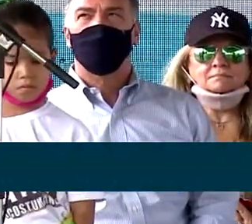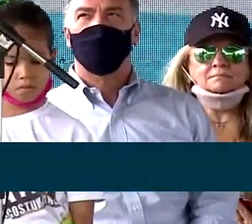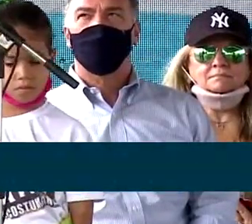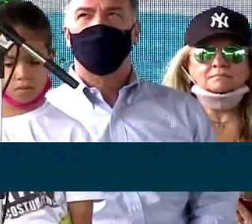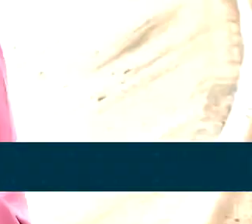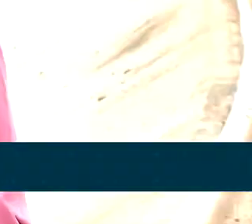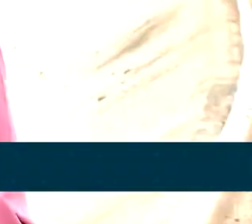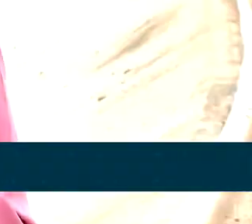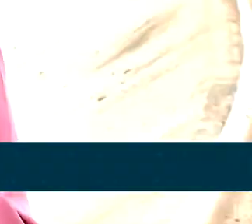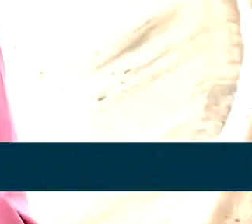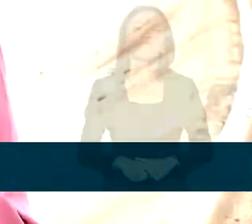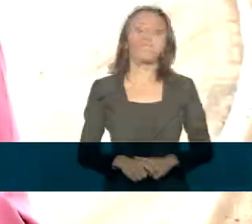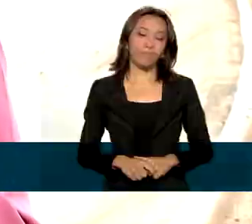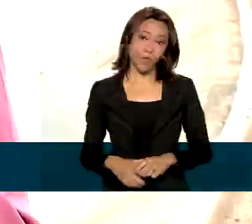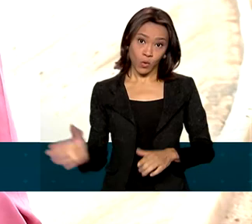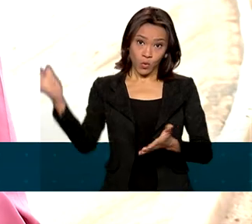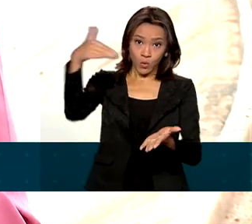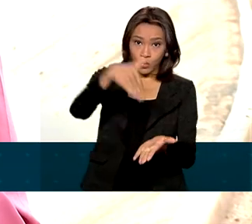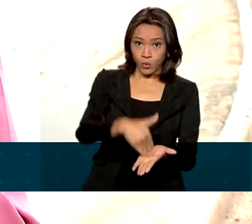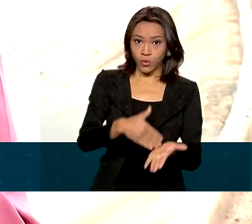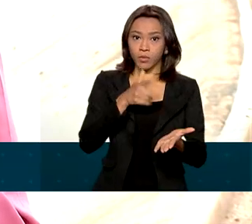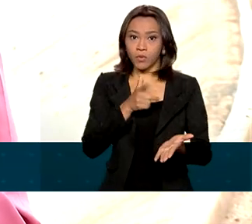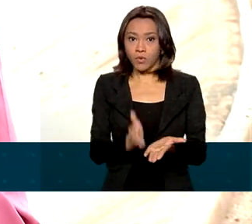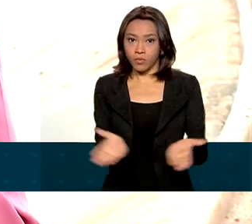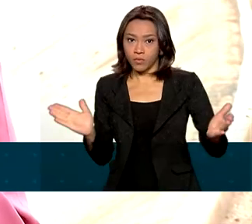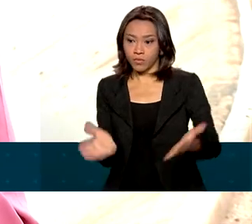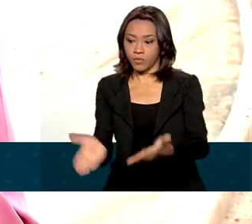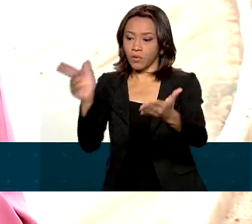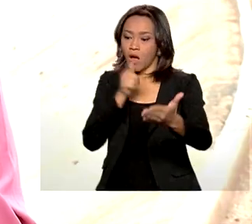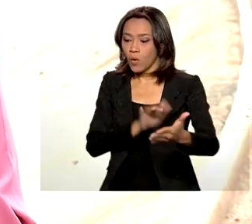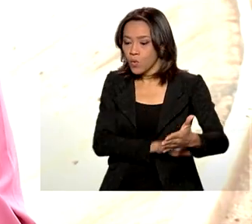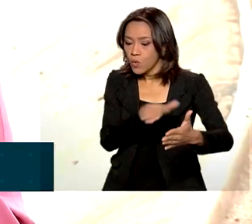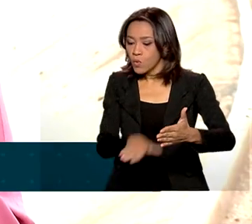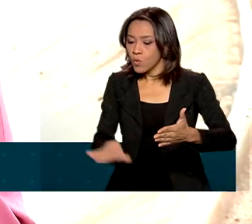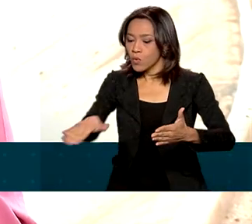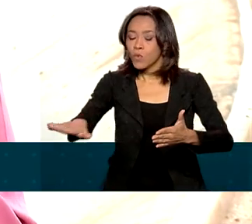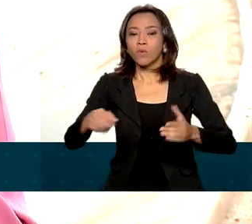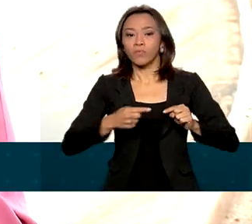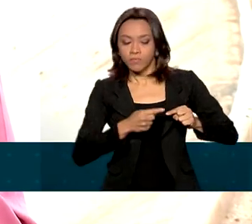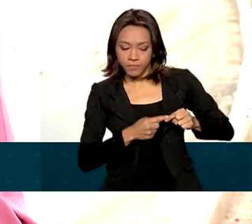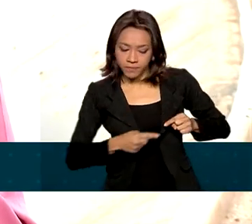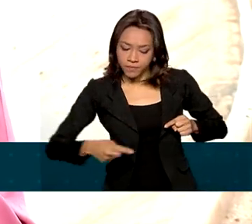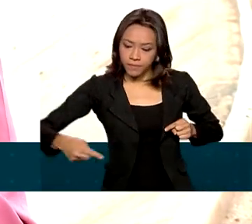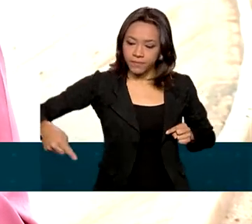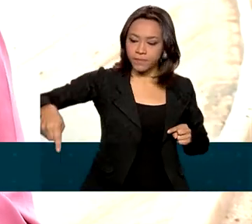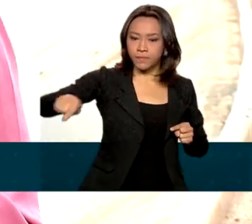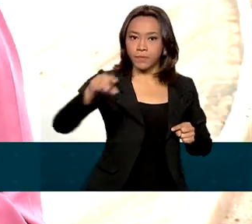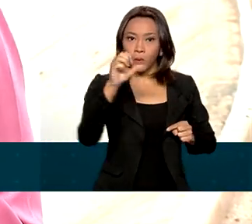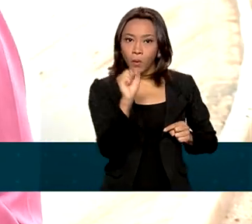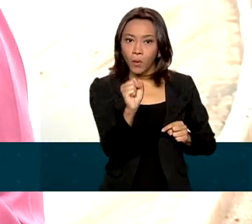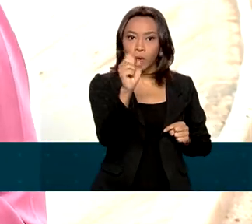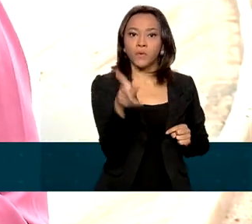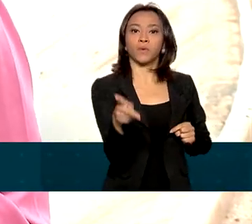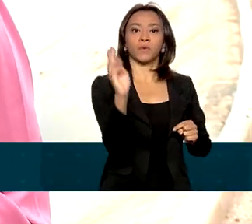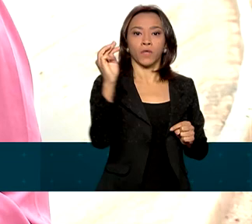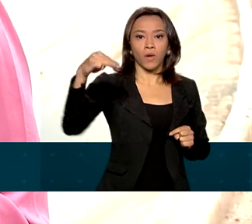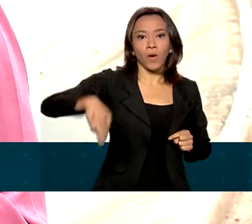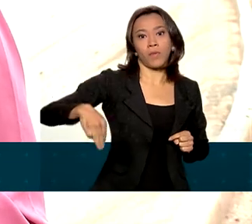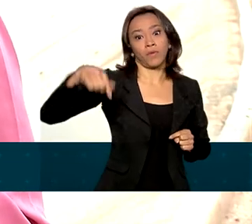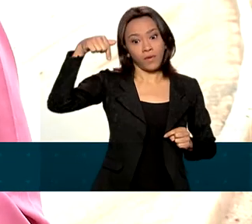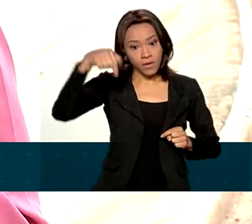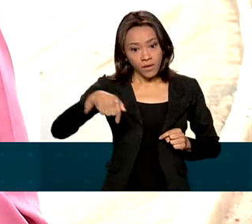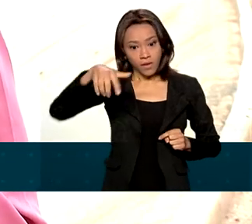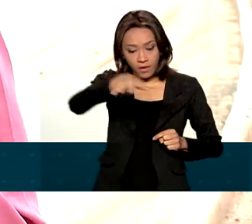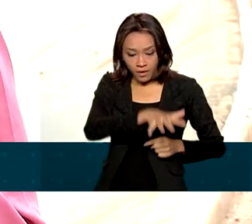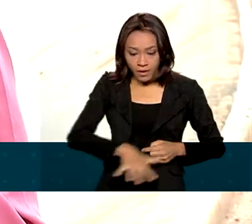prejuízo. O último trecho de canal do projeto de integração tem oito quilômetros de extensão. E fica aqui, entre os